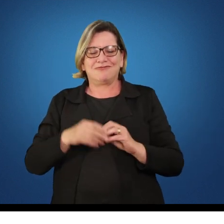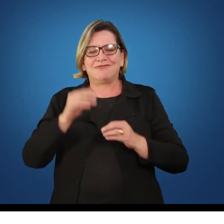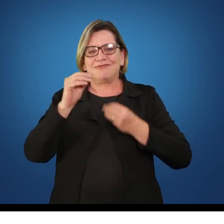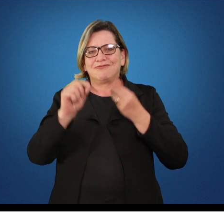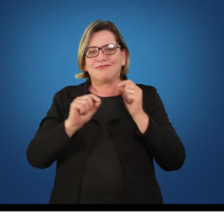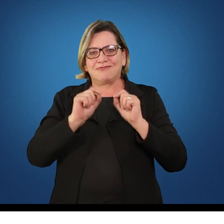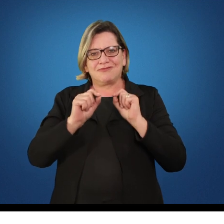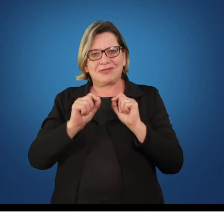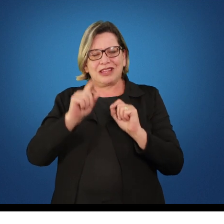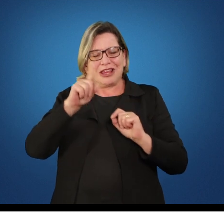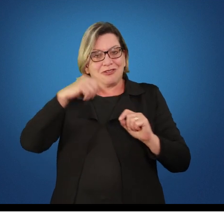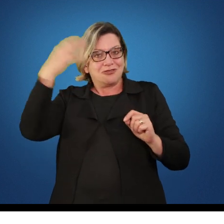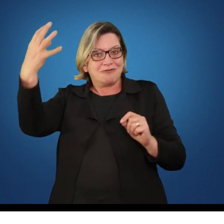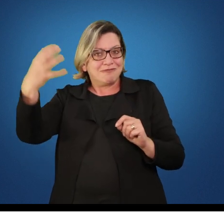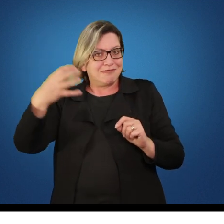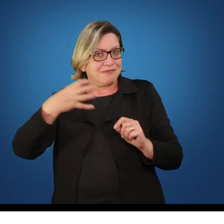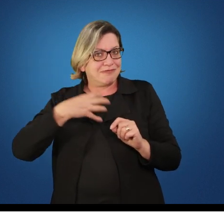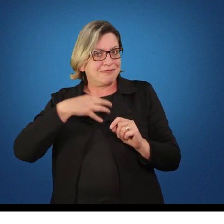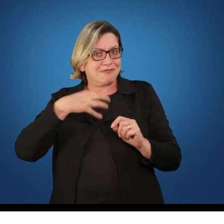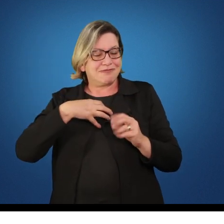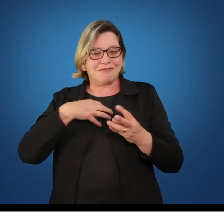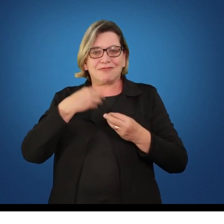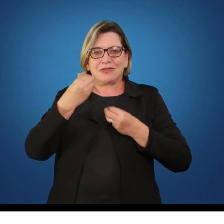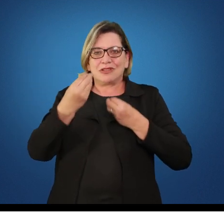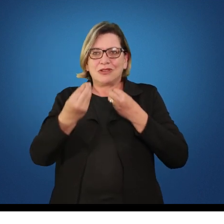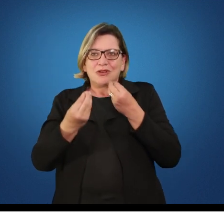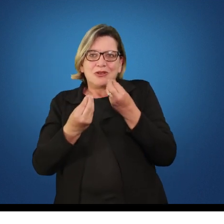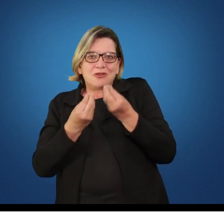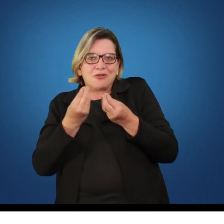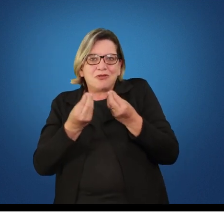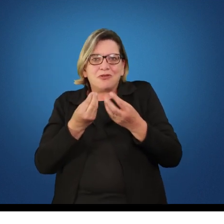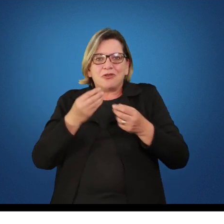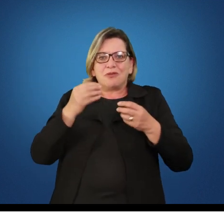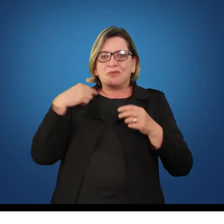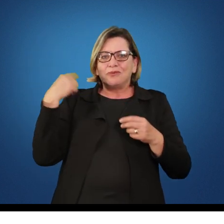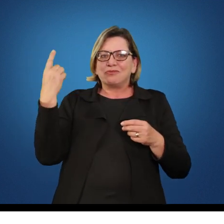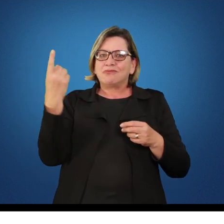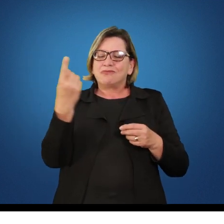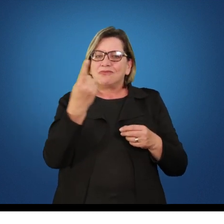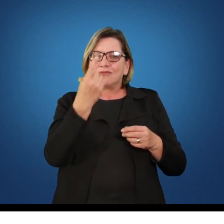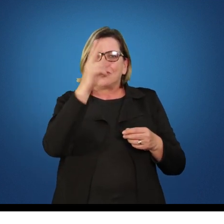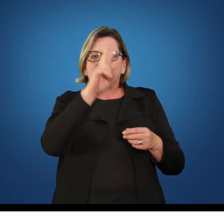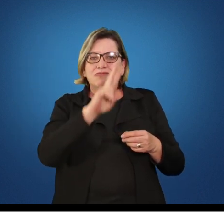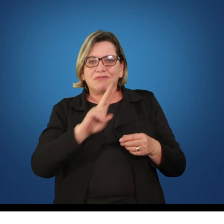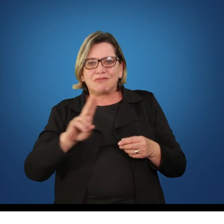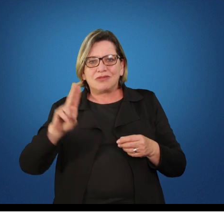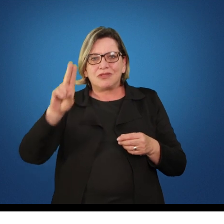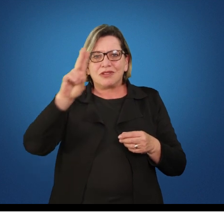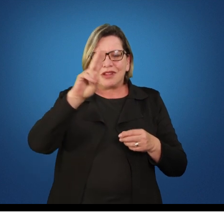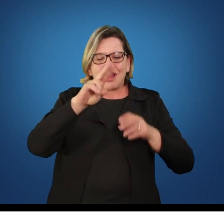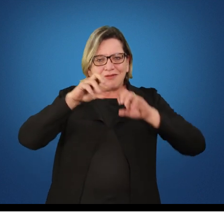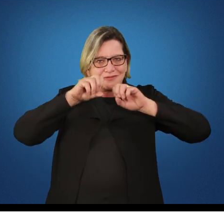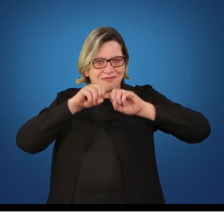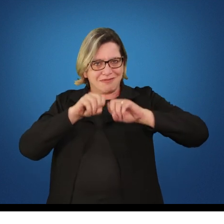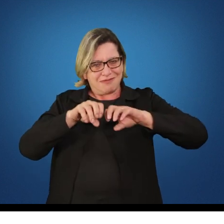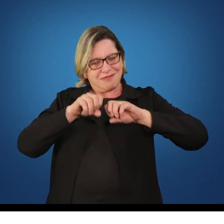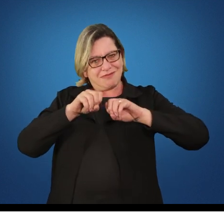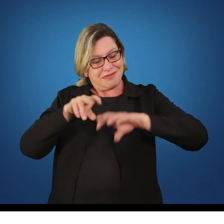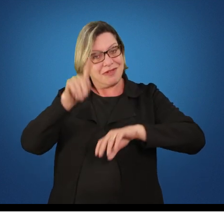são maneiras, são viés que nós utilizamos para educar. E se